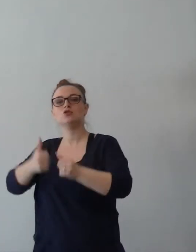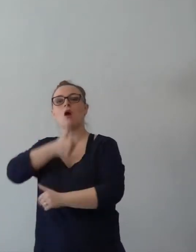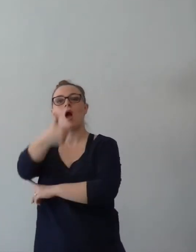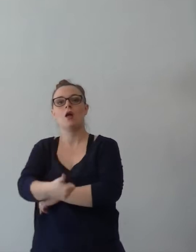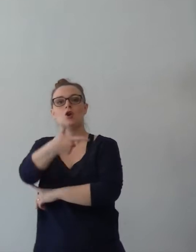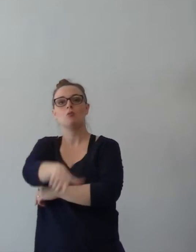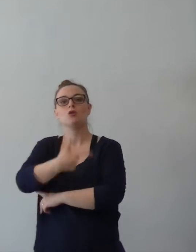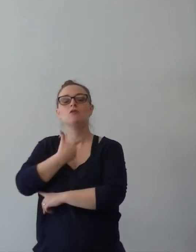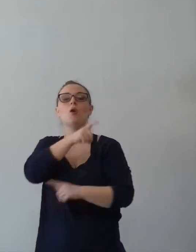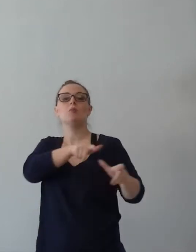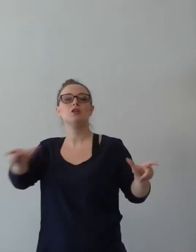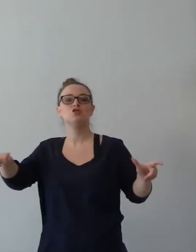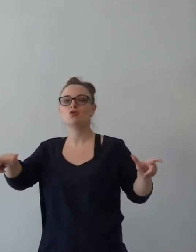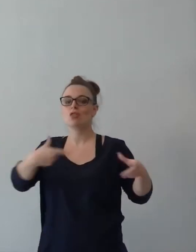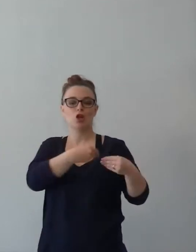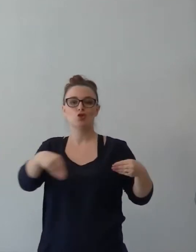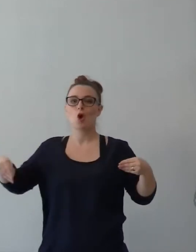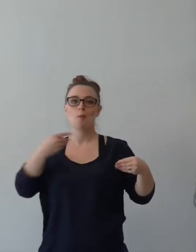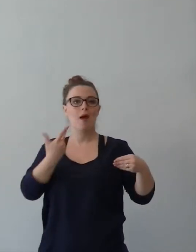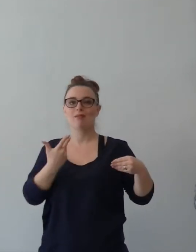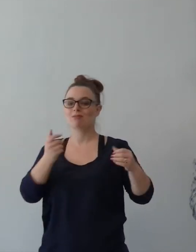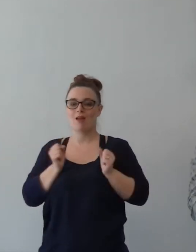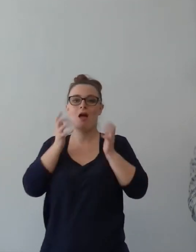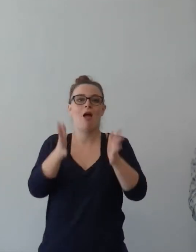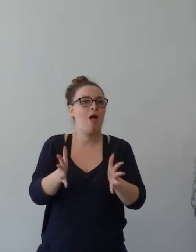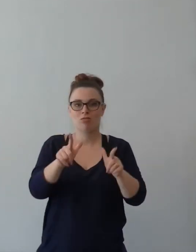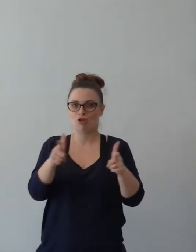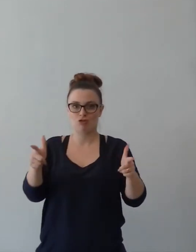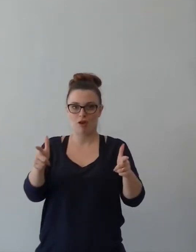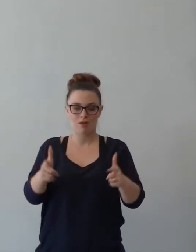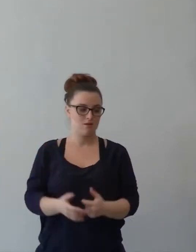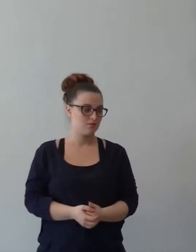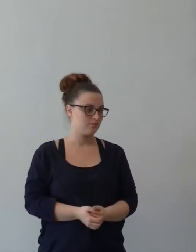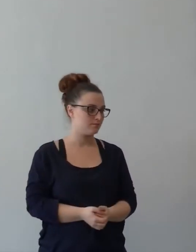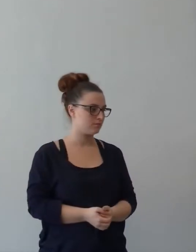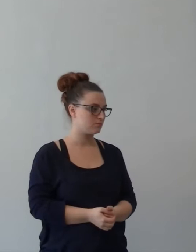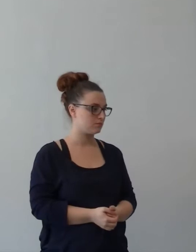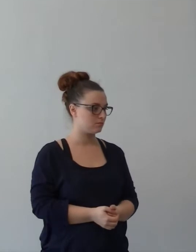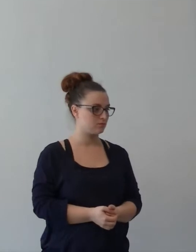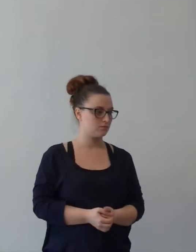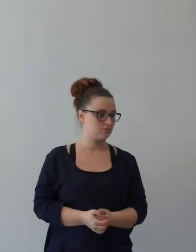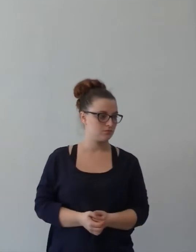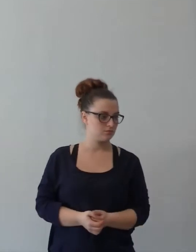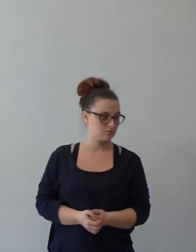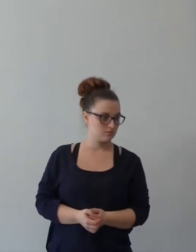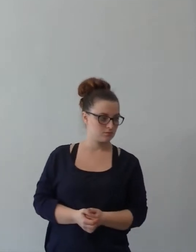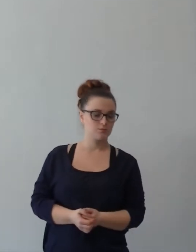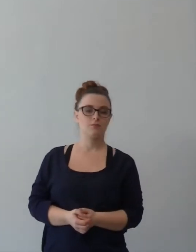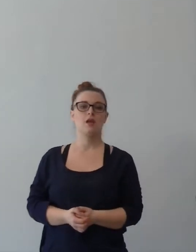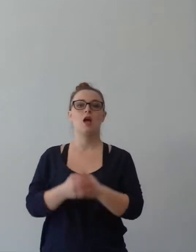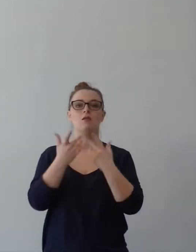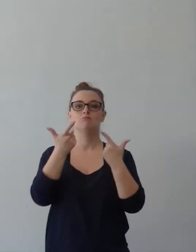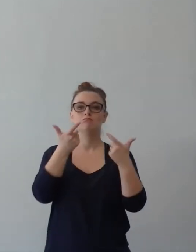non avere le armi e la forza per andare avanti. La gioia, sapete, è qualcosa